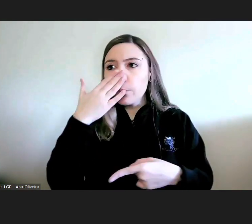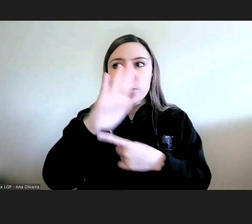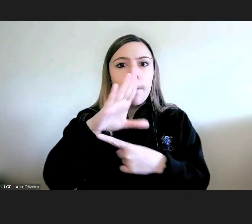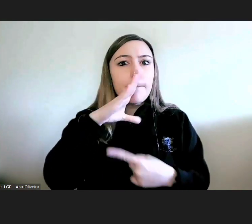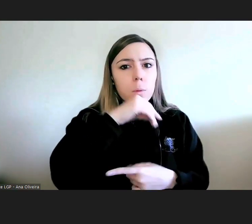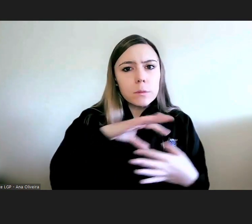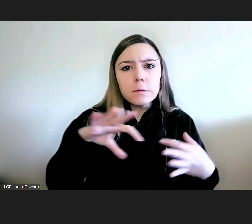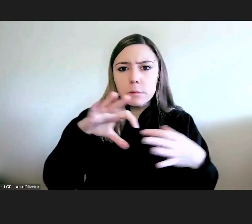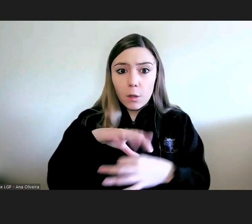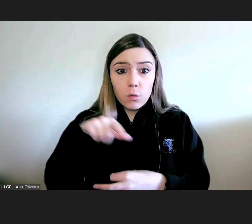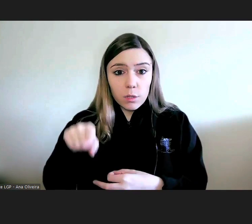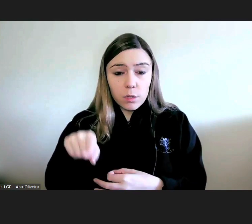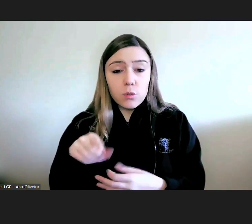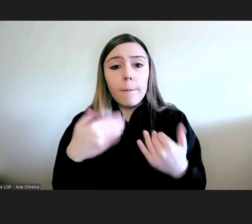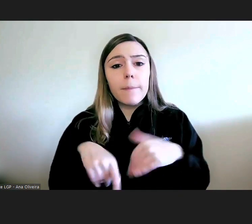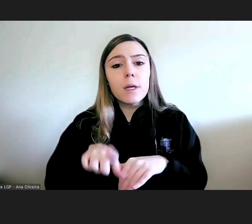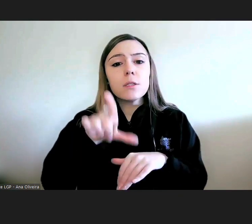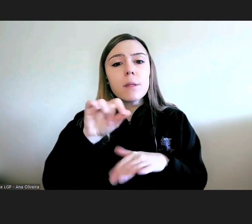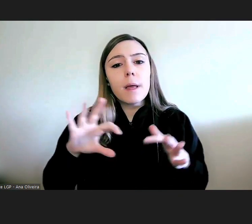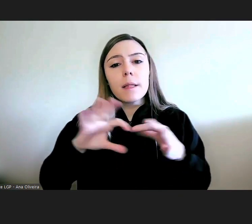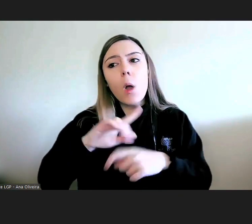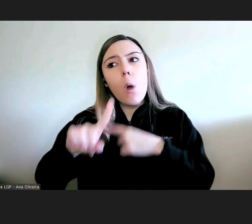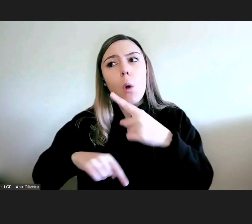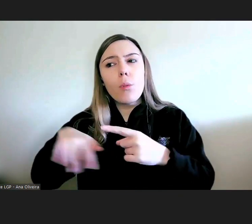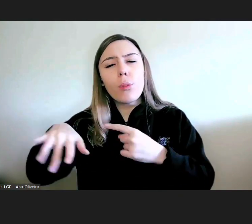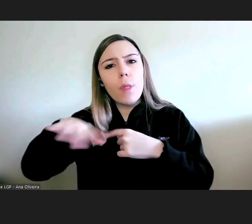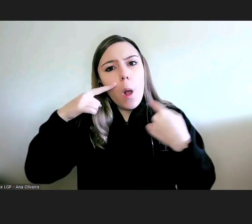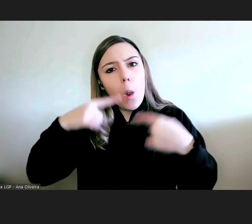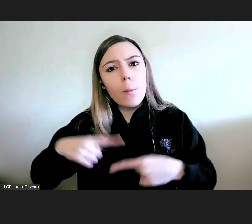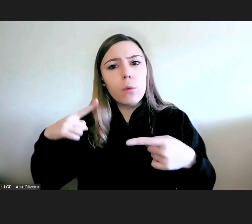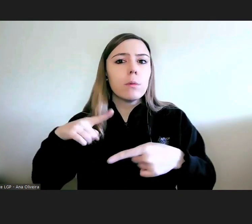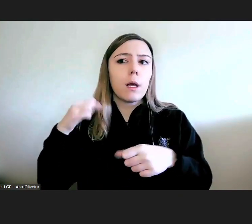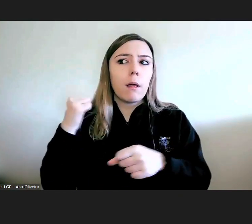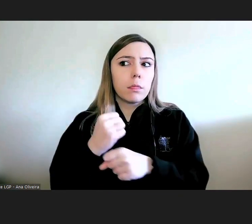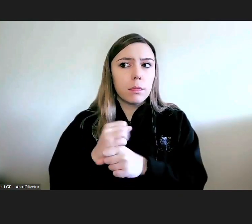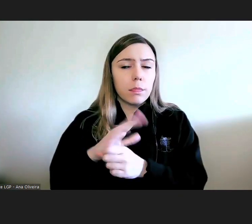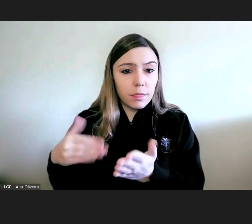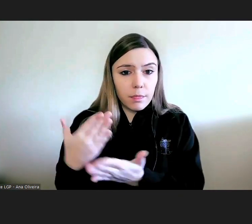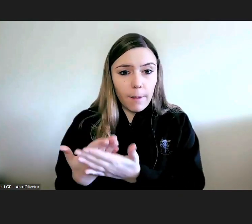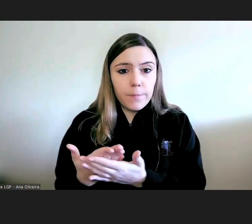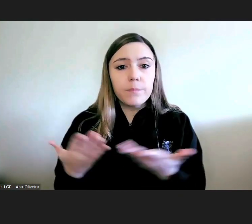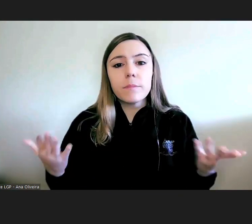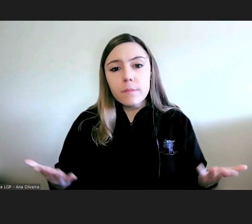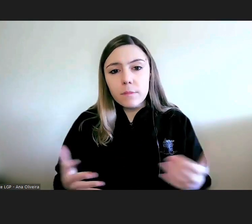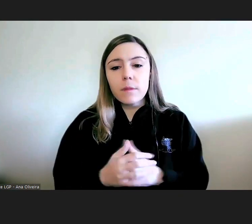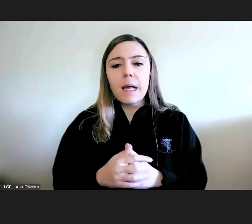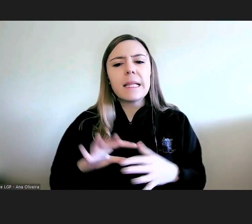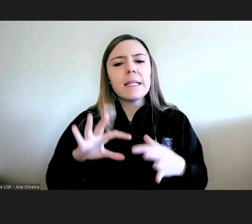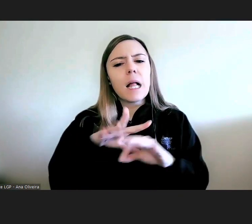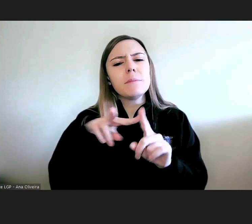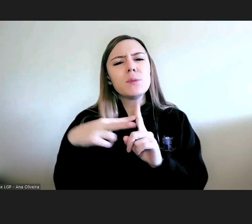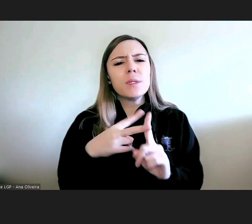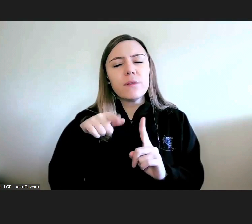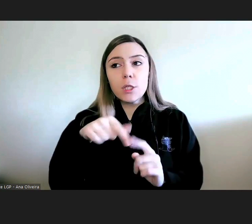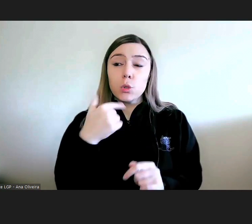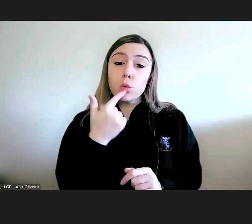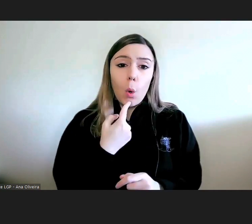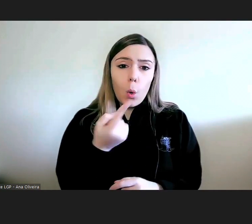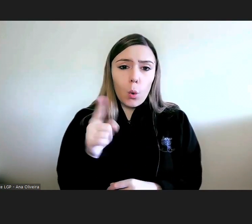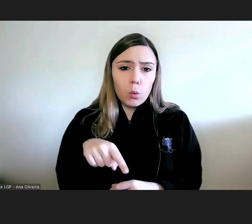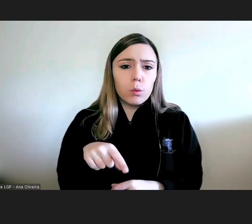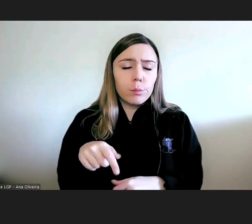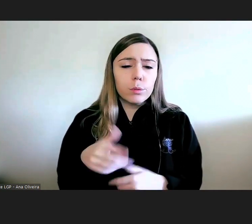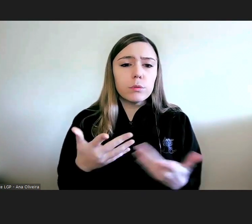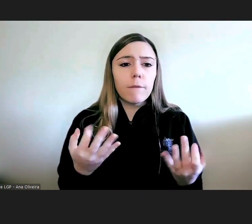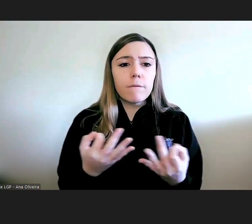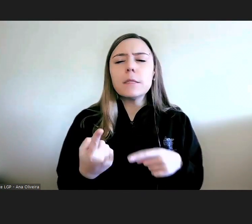administração pública prestacional ou de execução de prestações e desse ponto de vista voltava a dizer que é